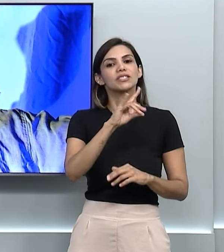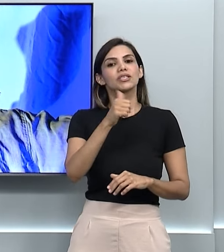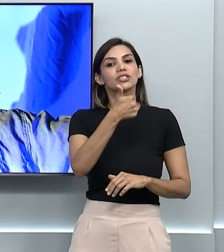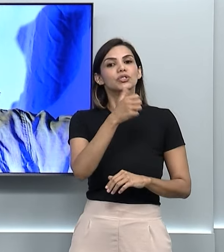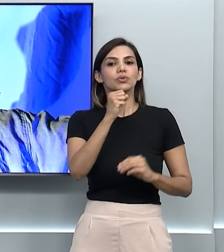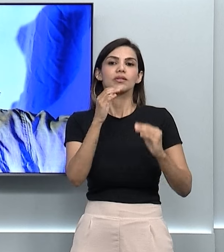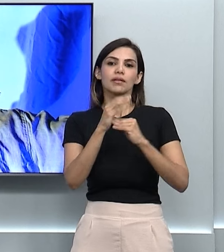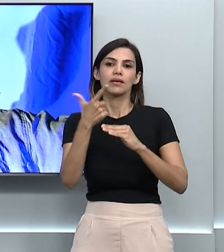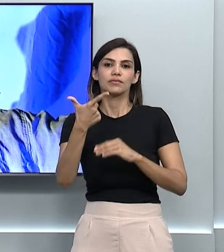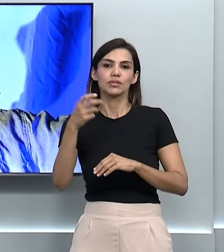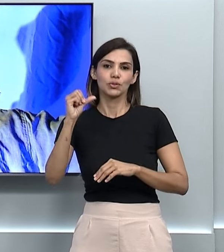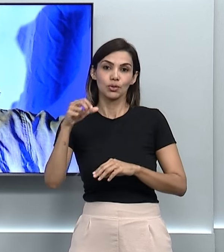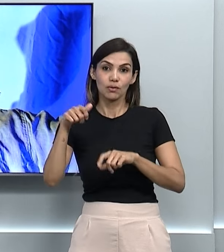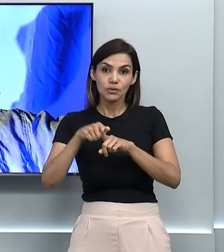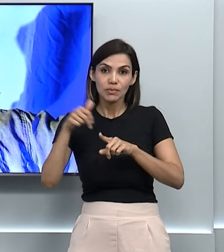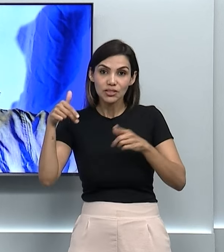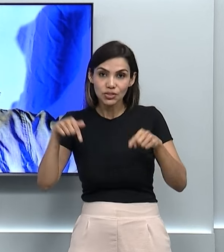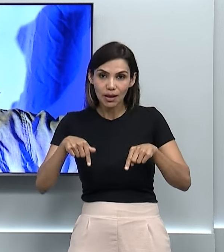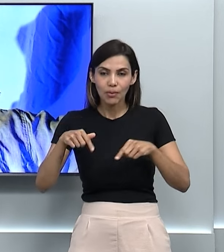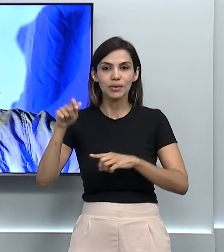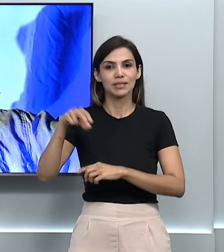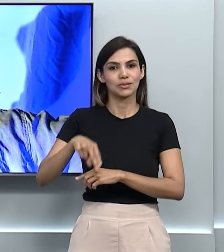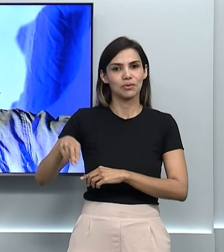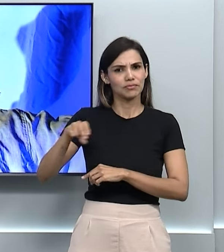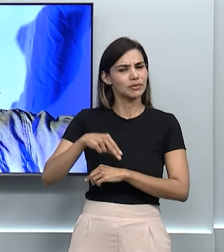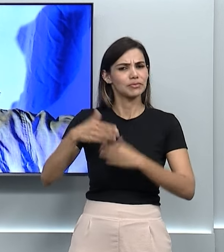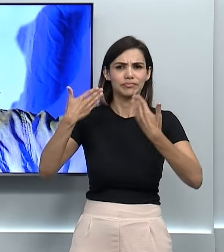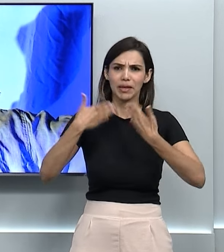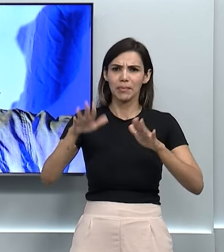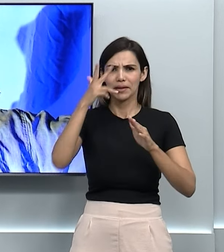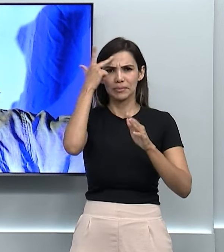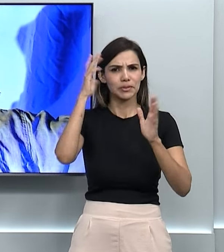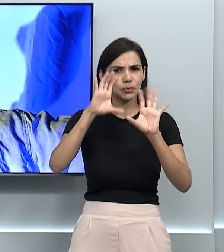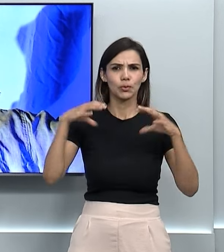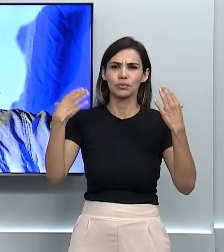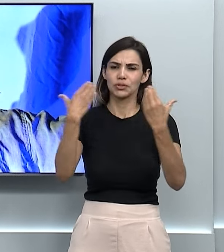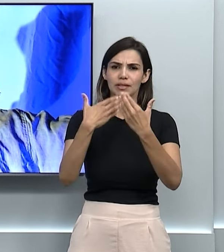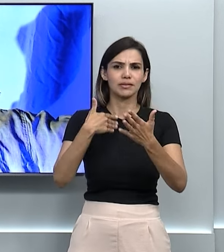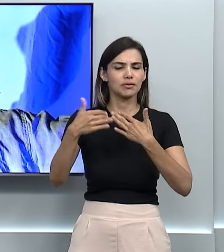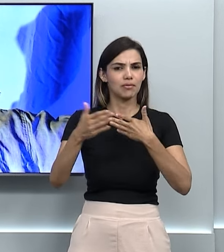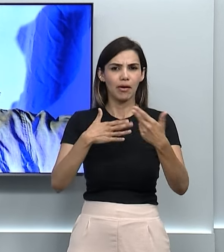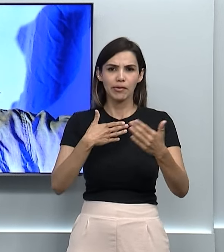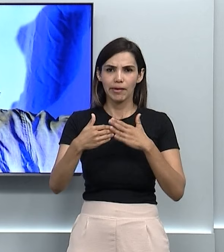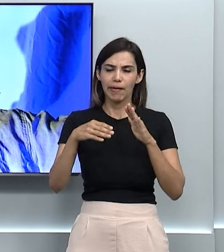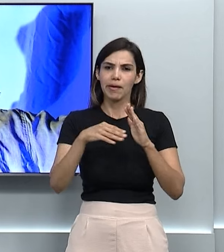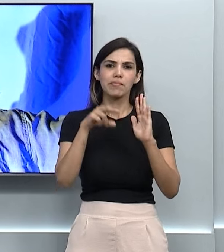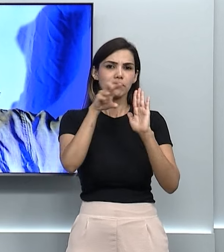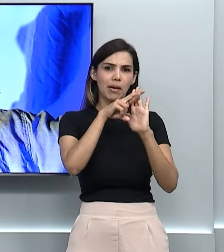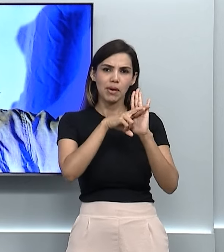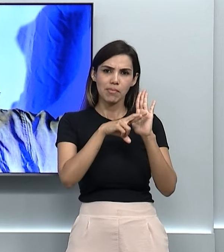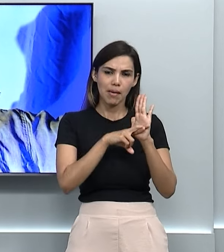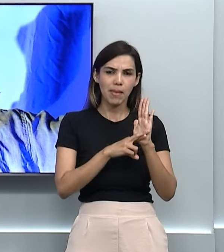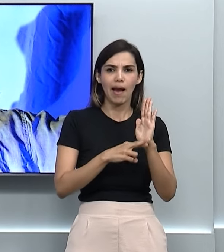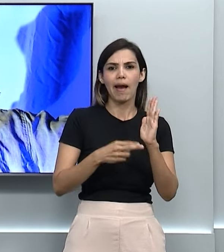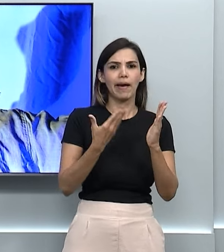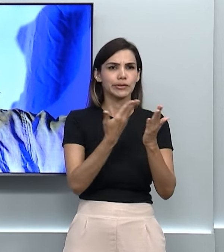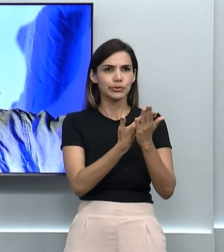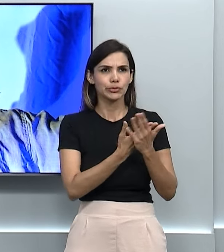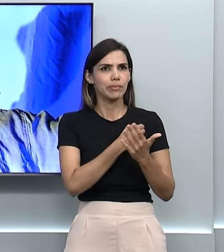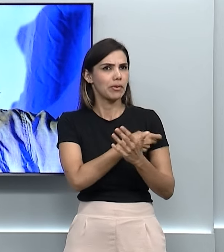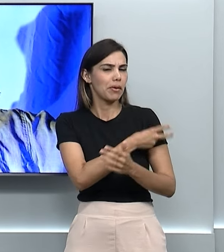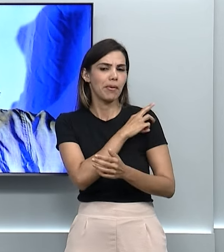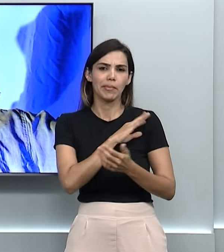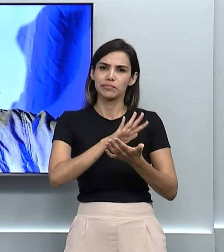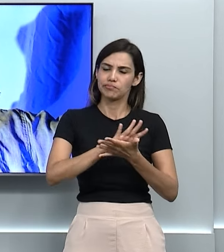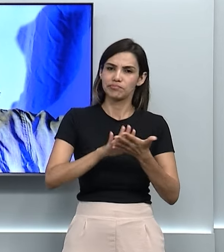29 desse mês. Elas são abertas para toda a comunidade e não exigem nenhum conhecimento prévio. São 15